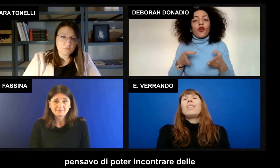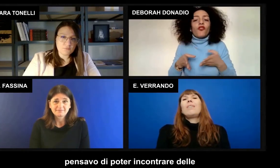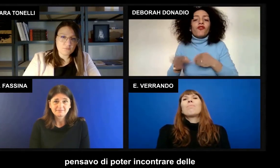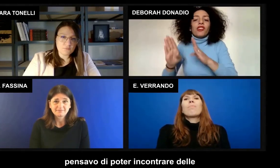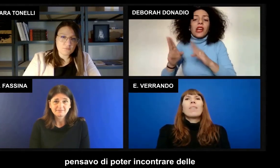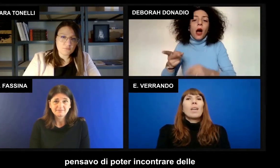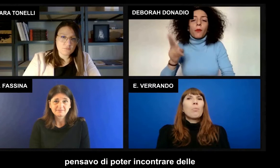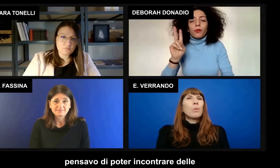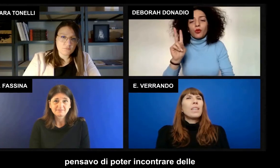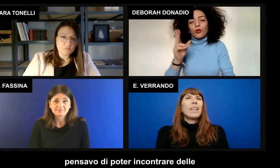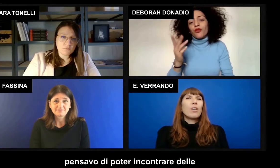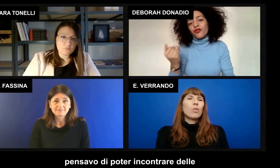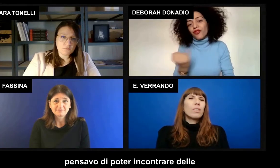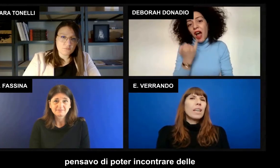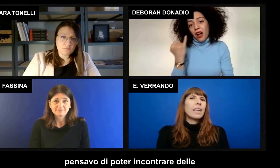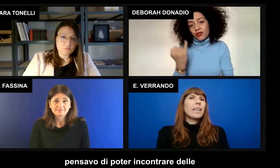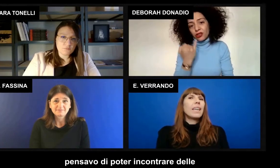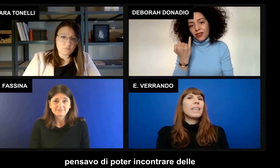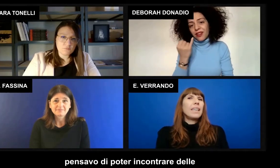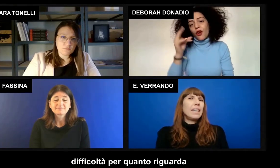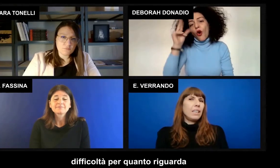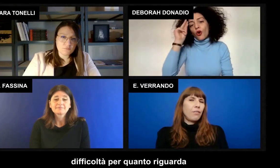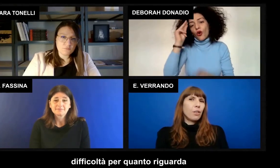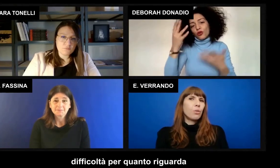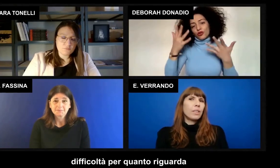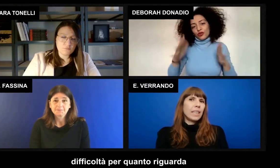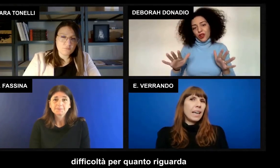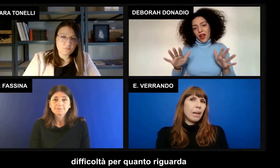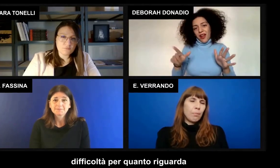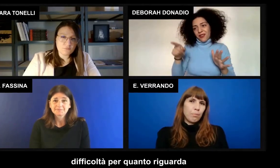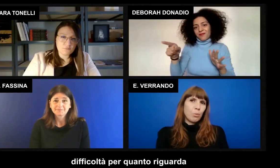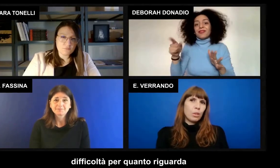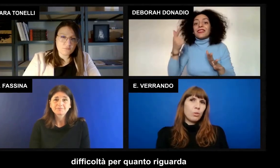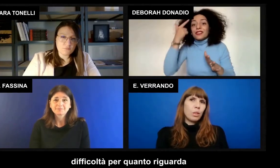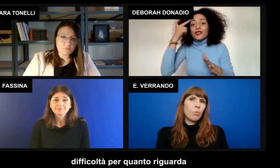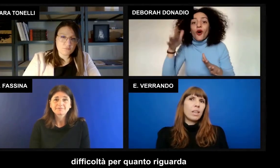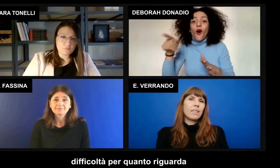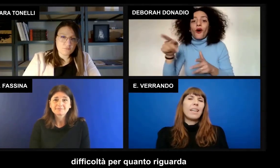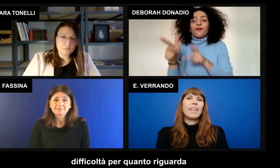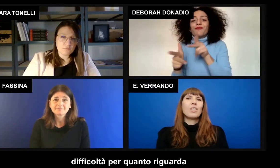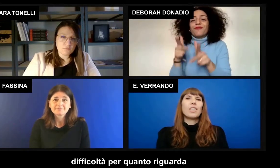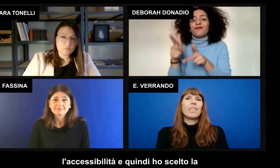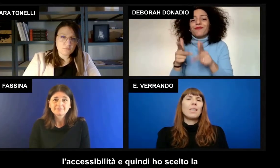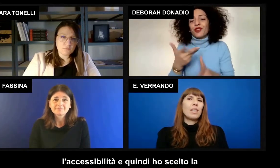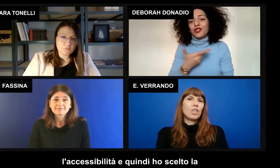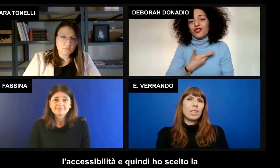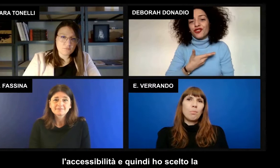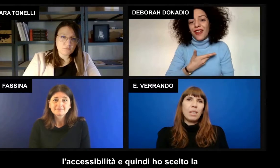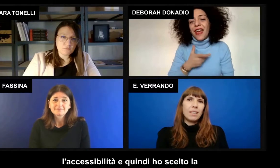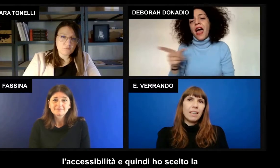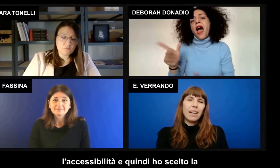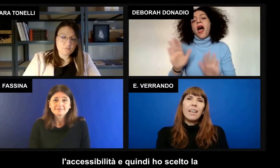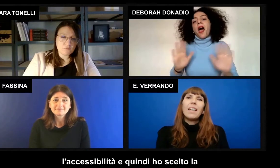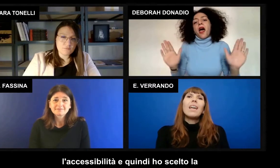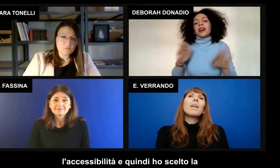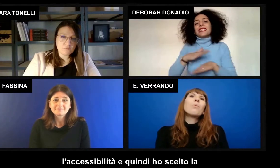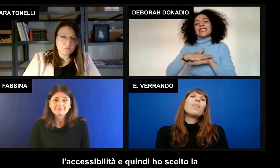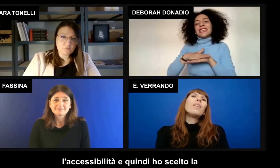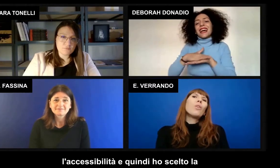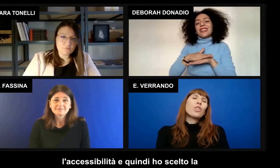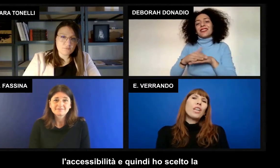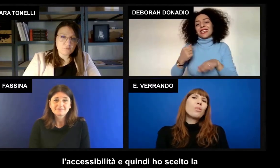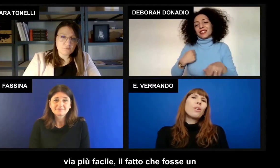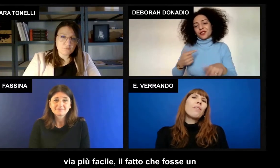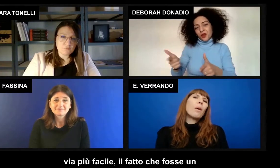di poter incontrare delle difficoltà per quanto riguarda l'accessibilità e